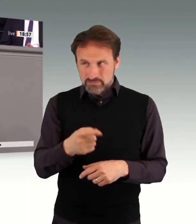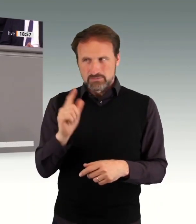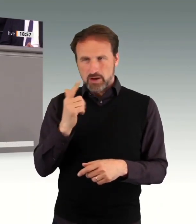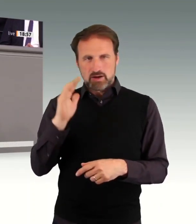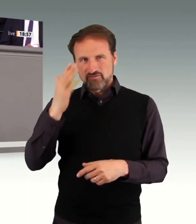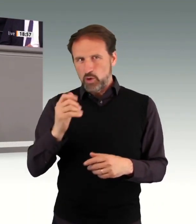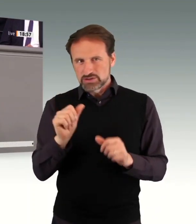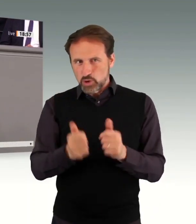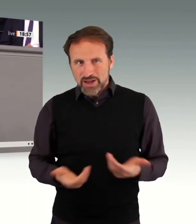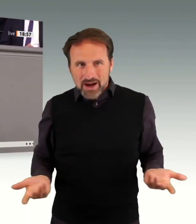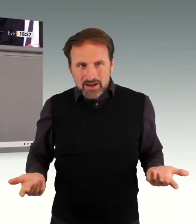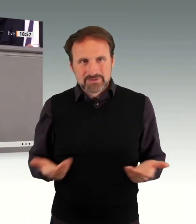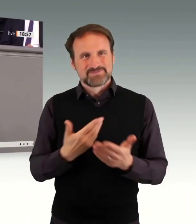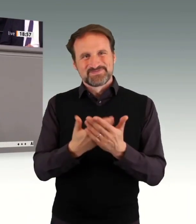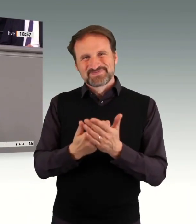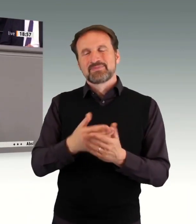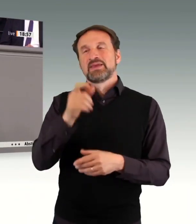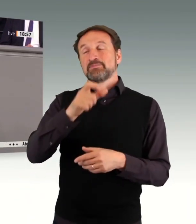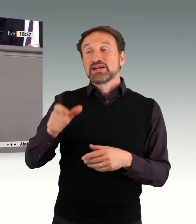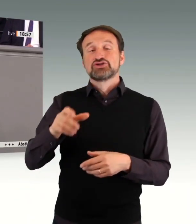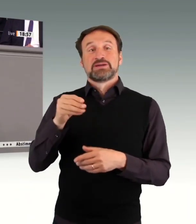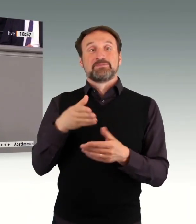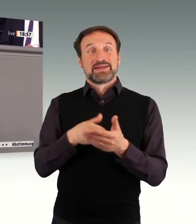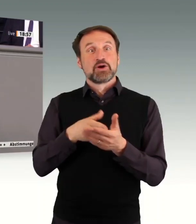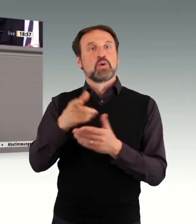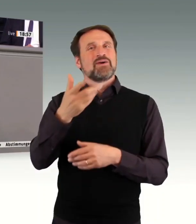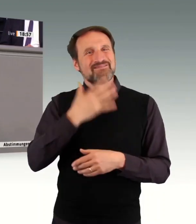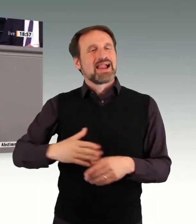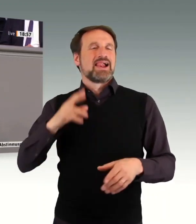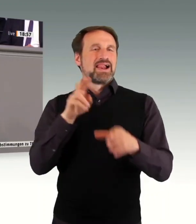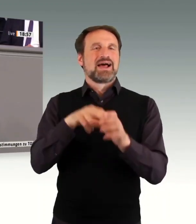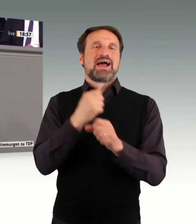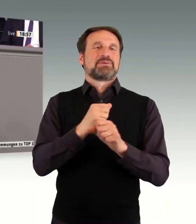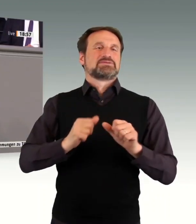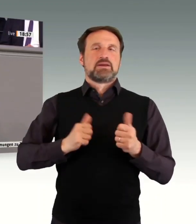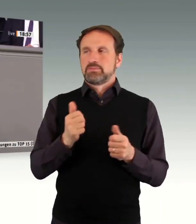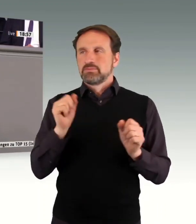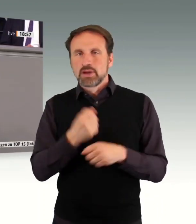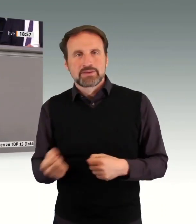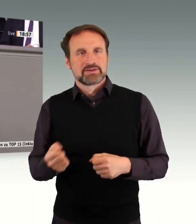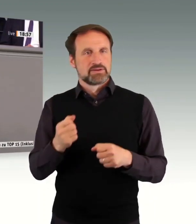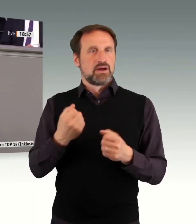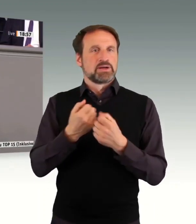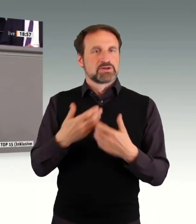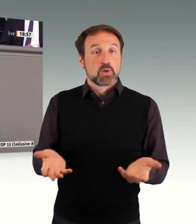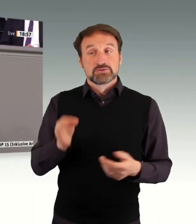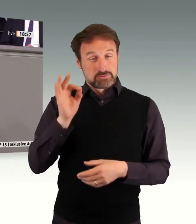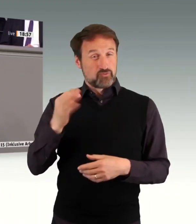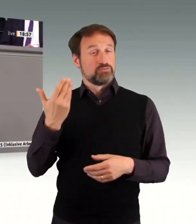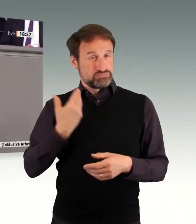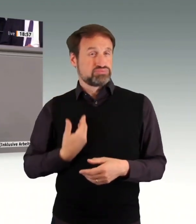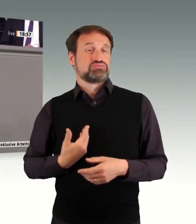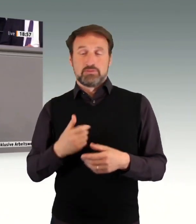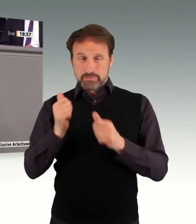Teilhabe am Arbeitsleben so hinter der Normalität zurückliegt derer, der Menschen, die keine Beschäftigung haben.